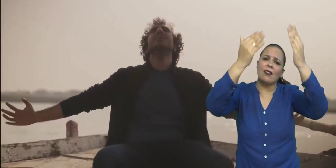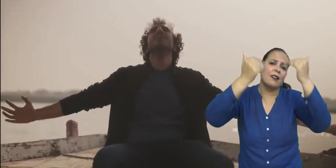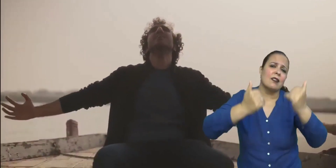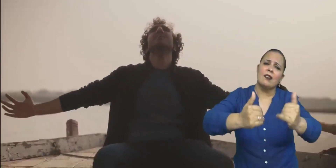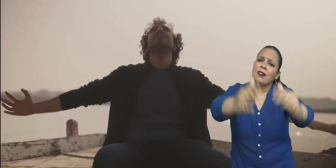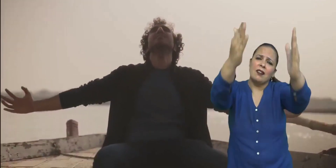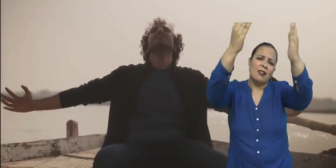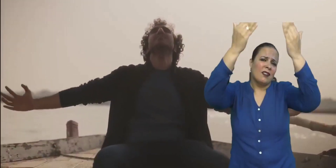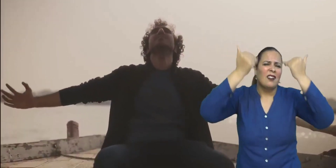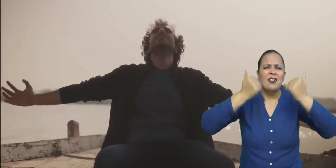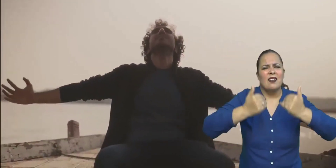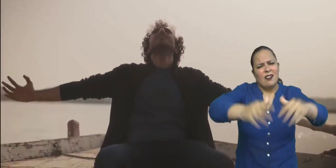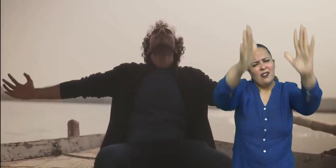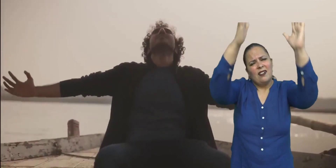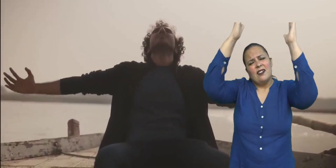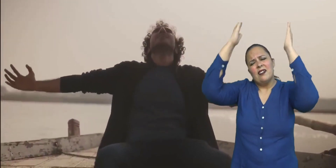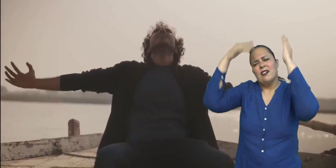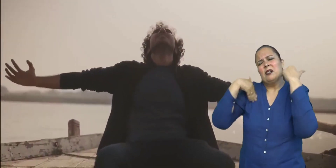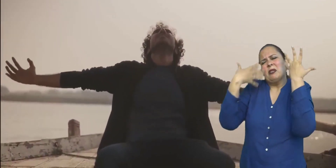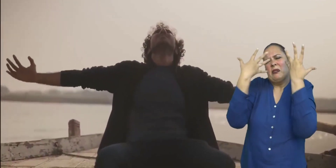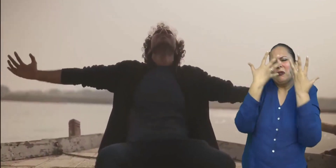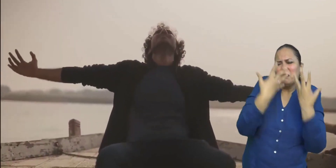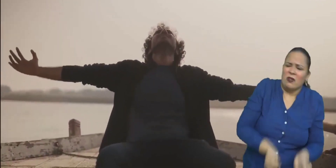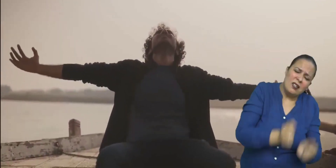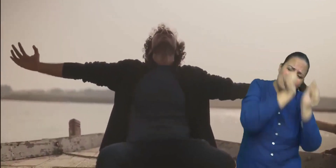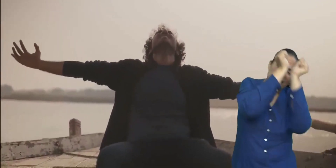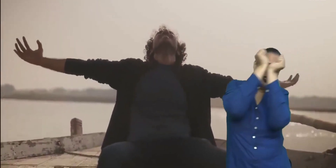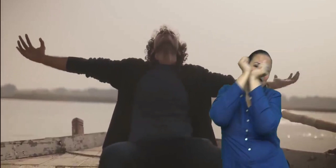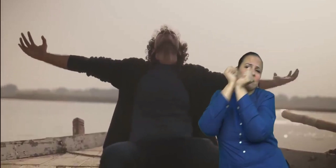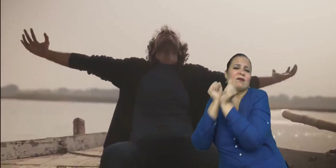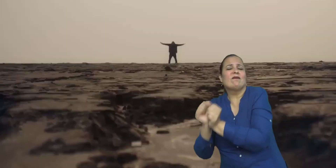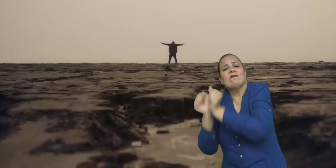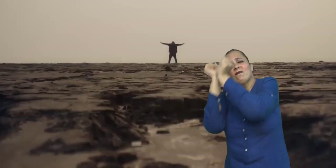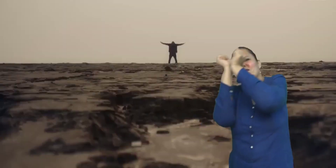आजाद कर दे मुझे